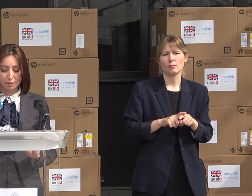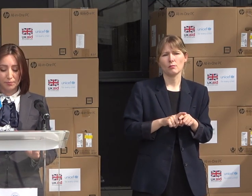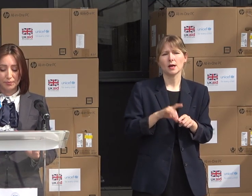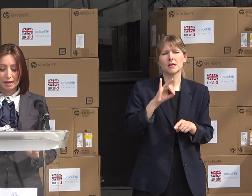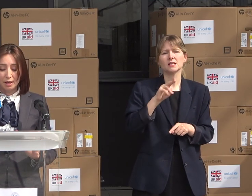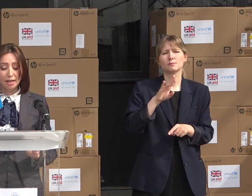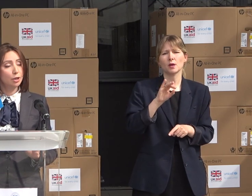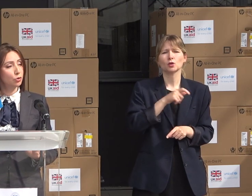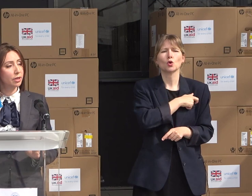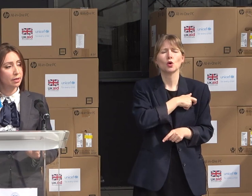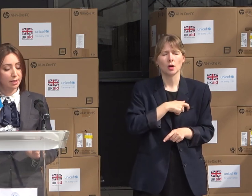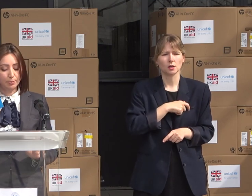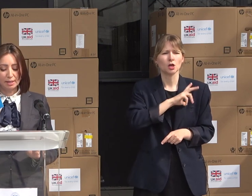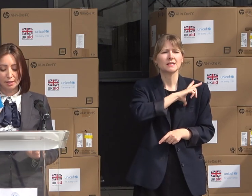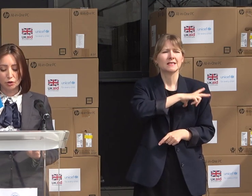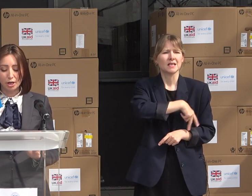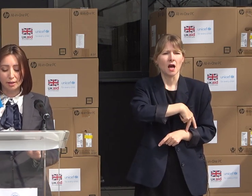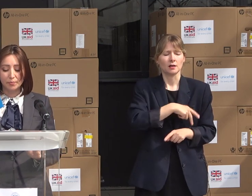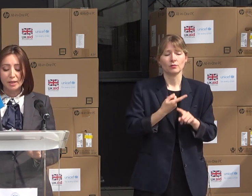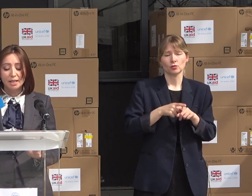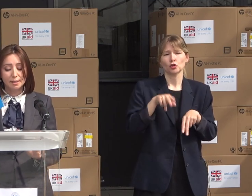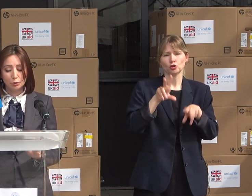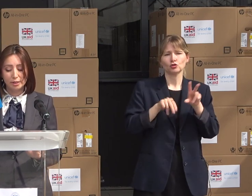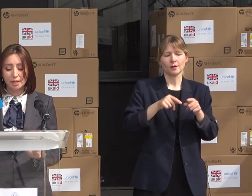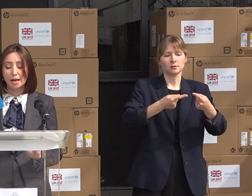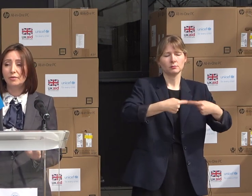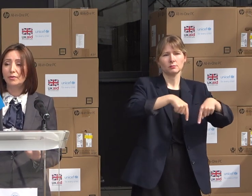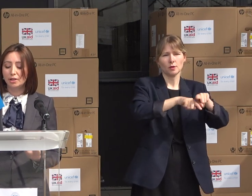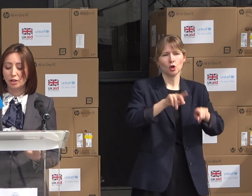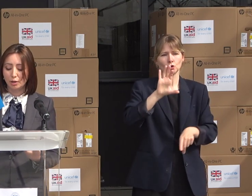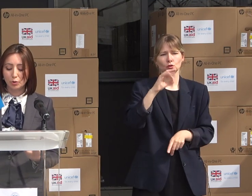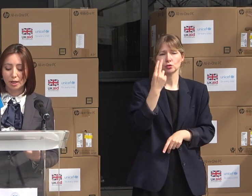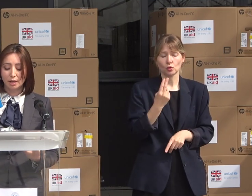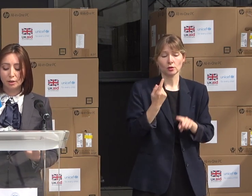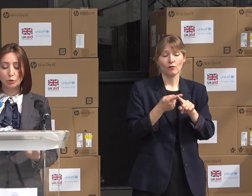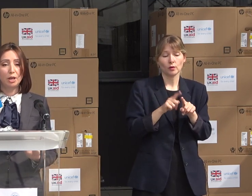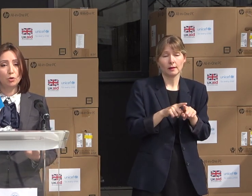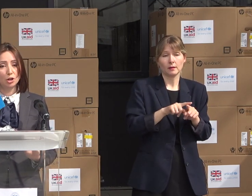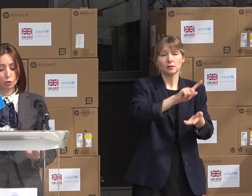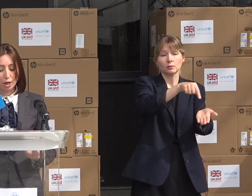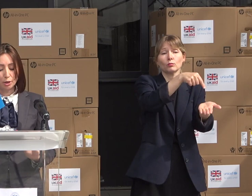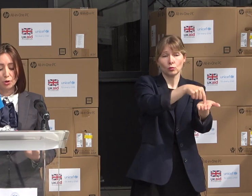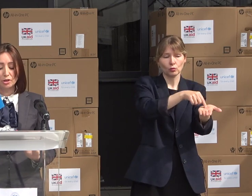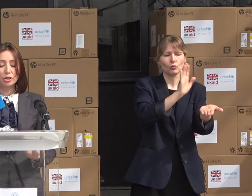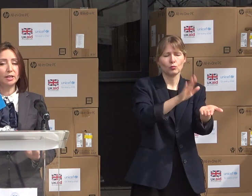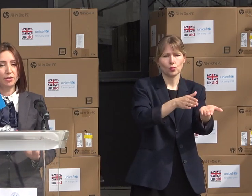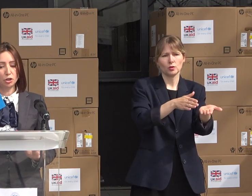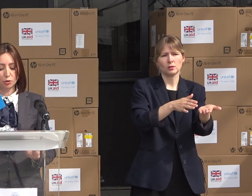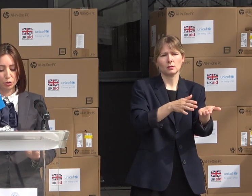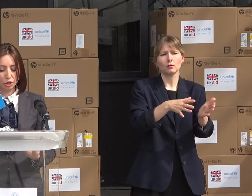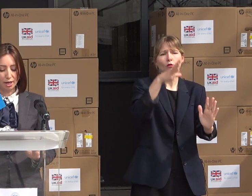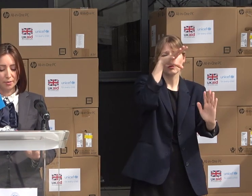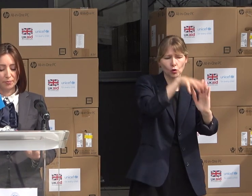de Stat, anterior Inspecția Socială, instituție care va face regulă în domeniul ajutoarelor și